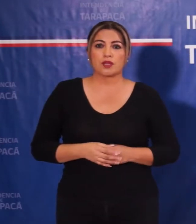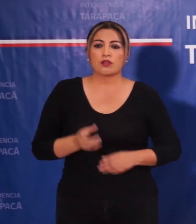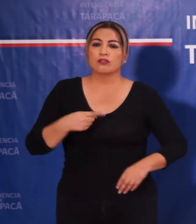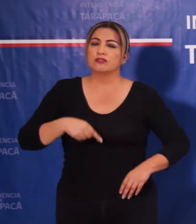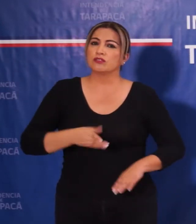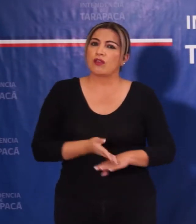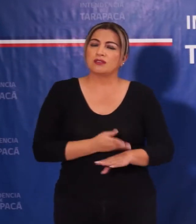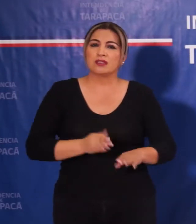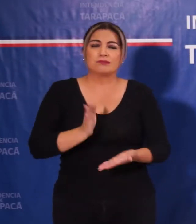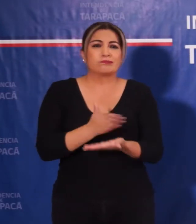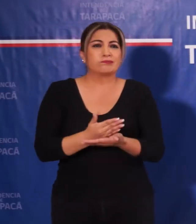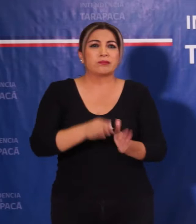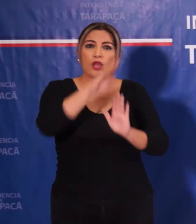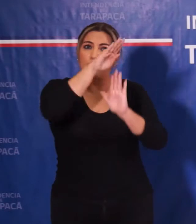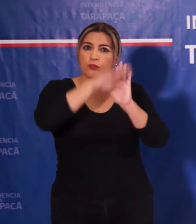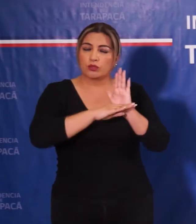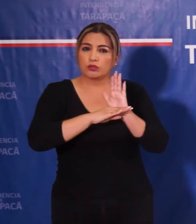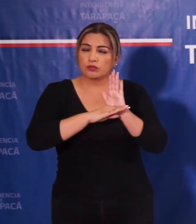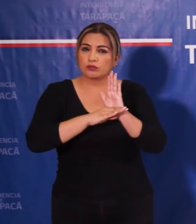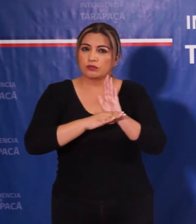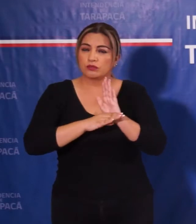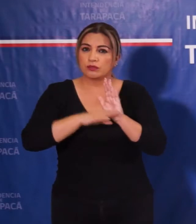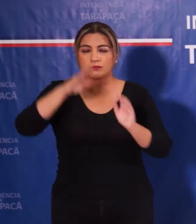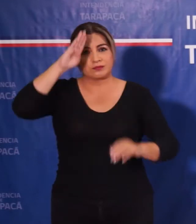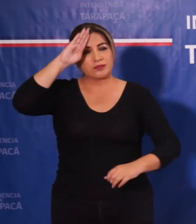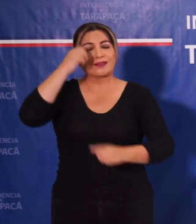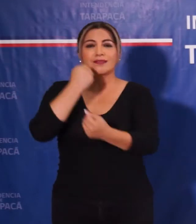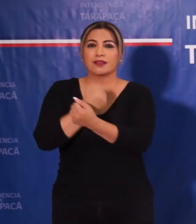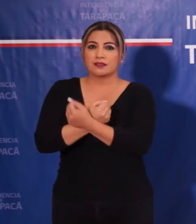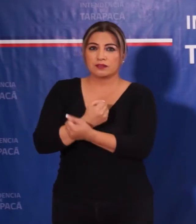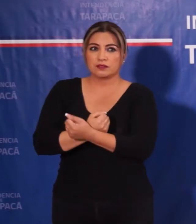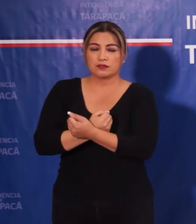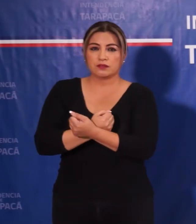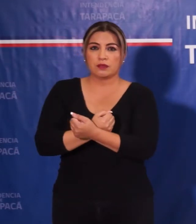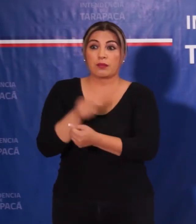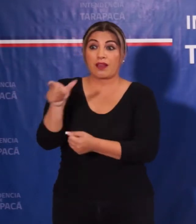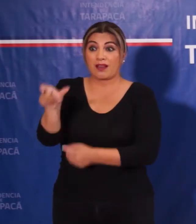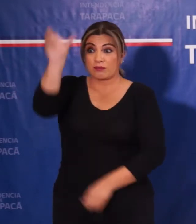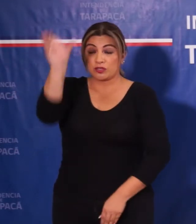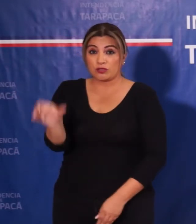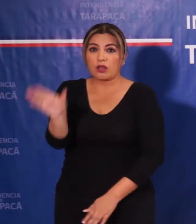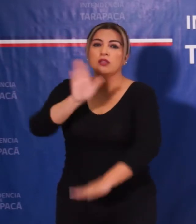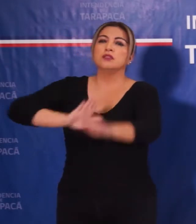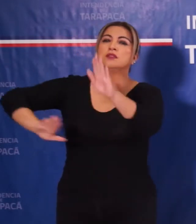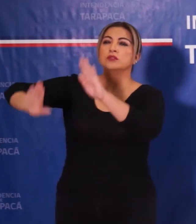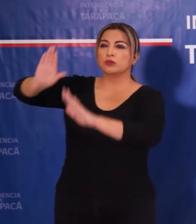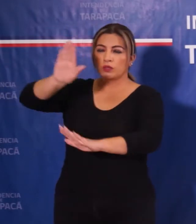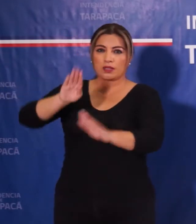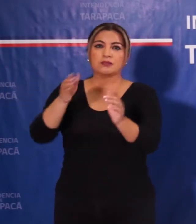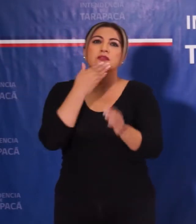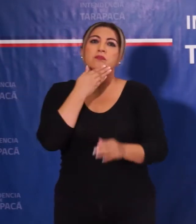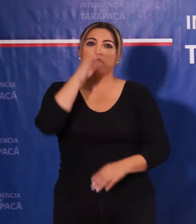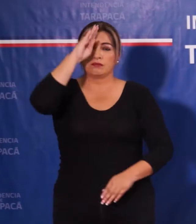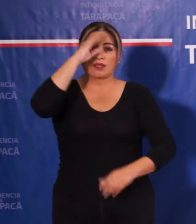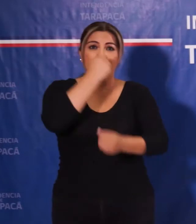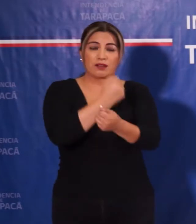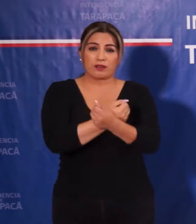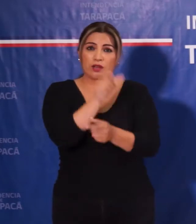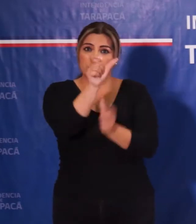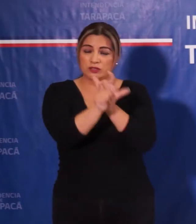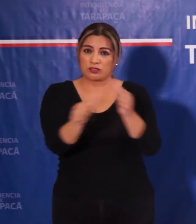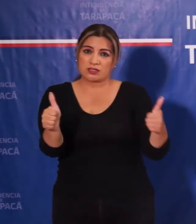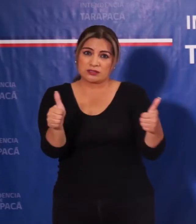los protocolos por parte de Carabineros para su resguardo y también aquellos Carabineros que tienen que